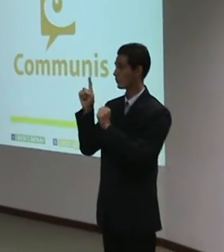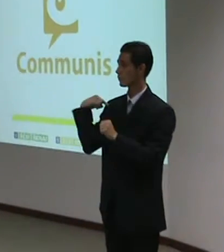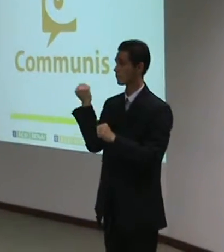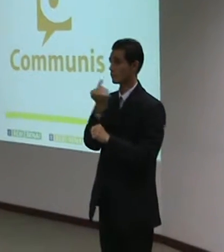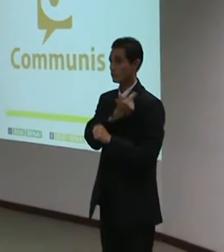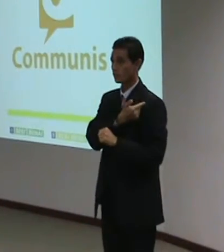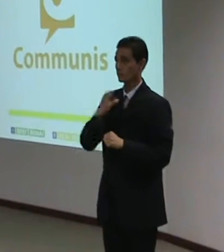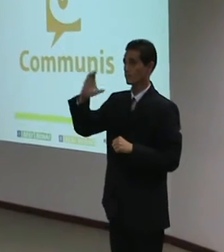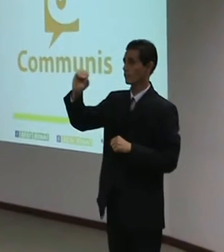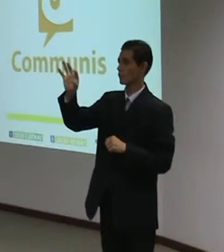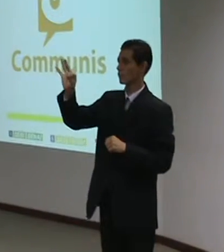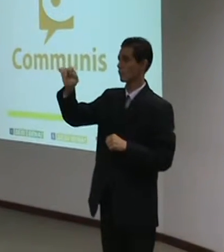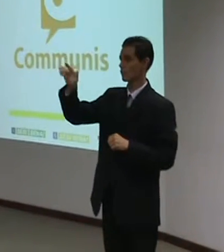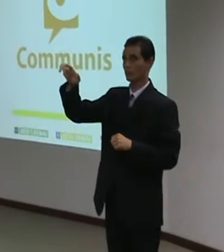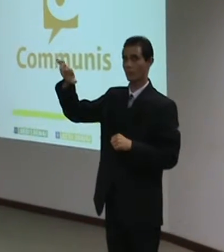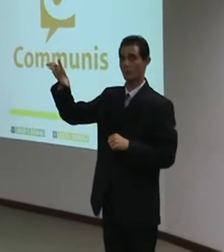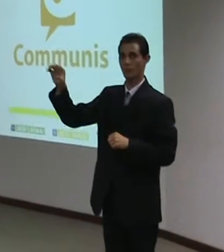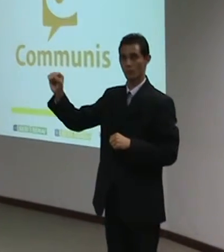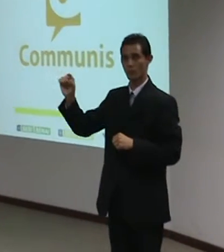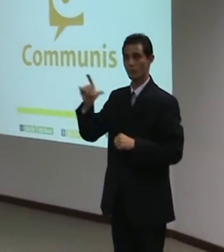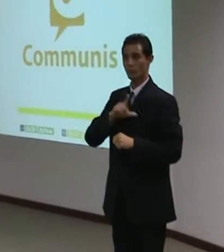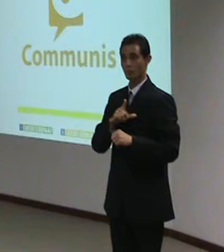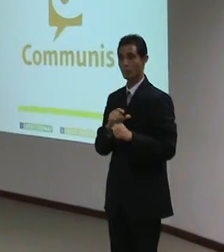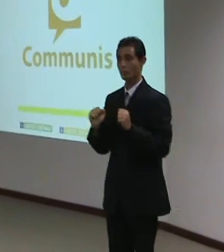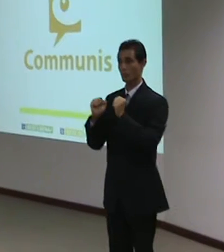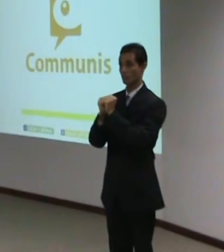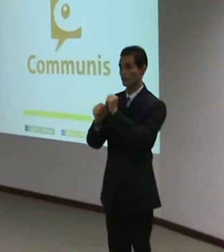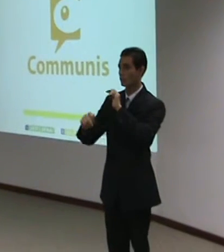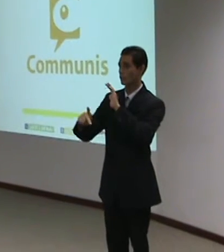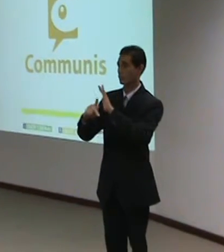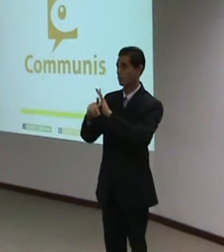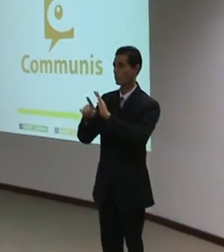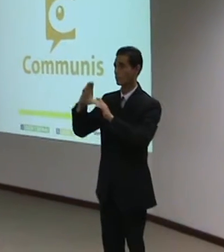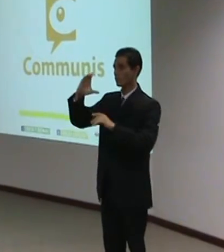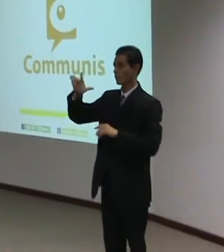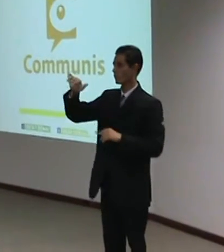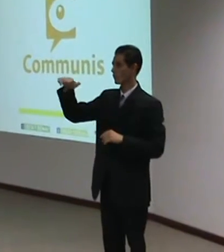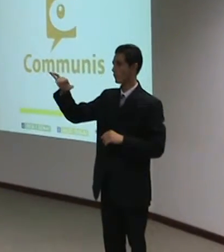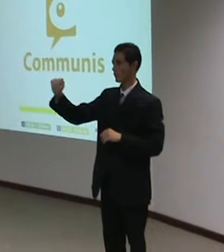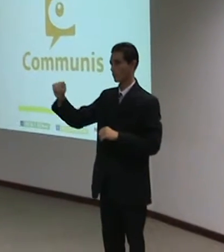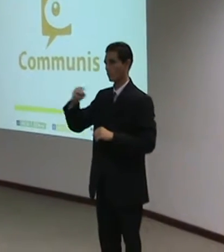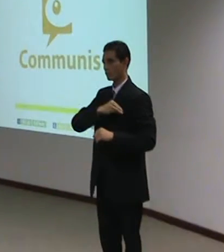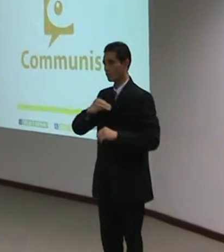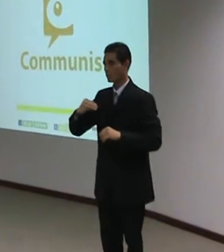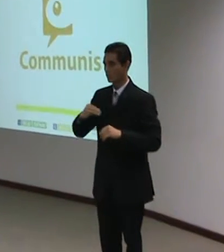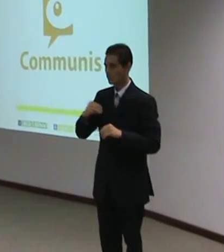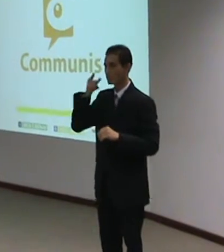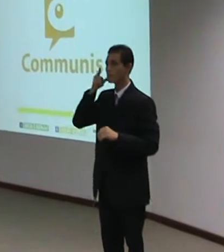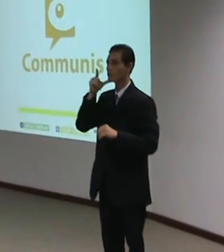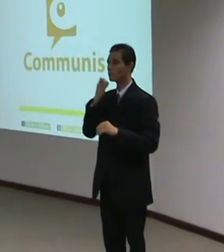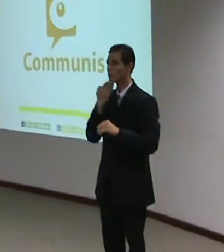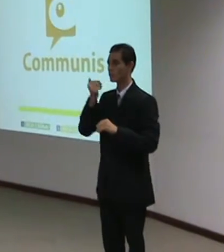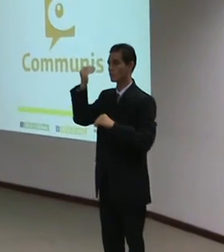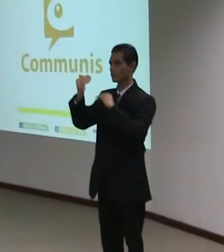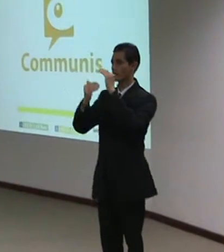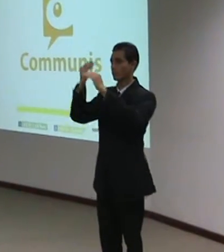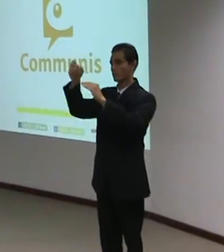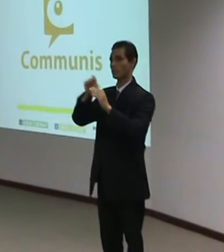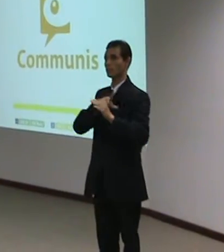Cotolengo para validação na área clínica No desenvolvimento, Senai entrou com o conhecimento